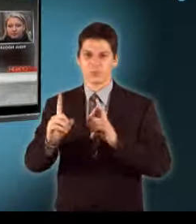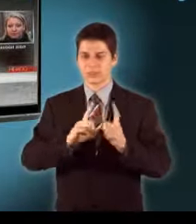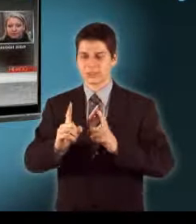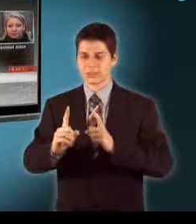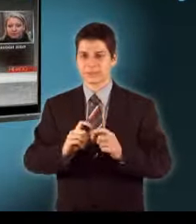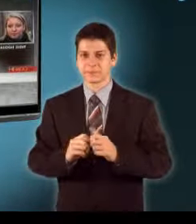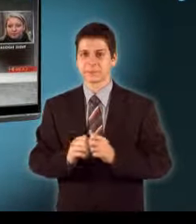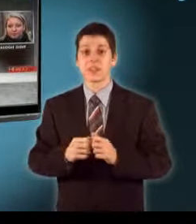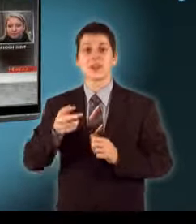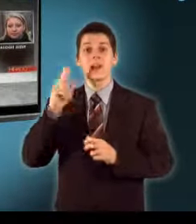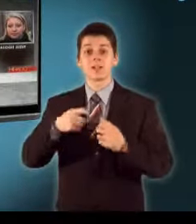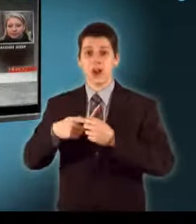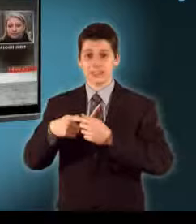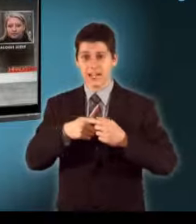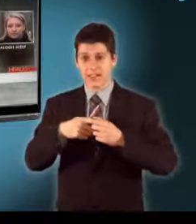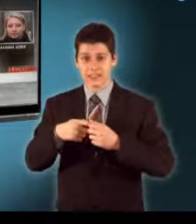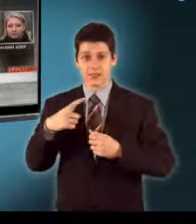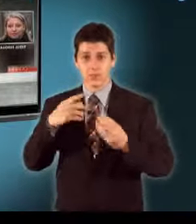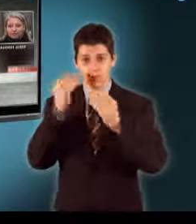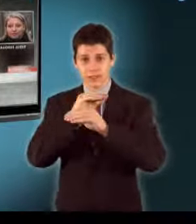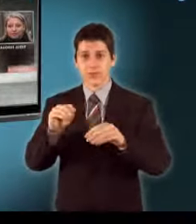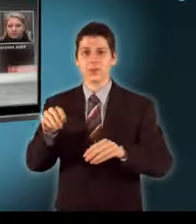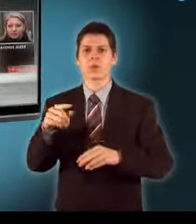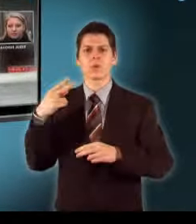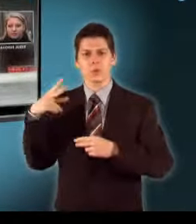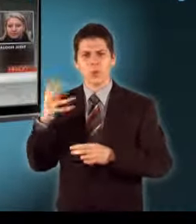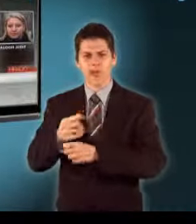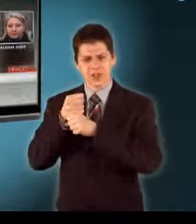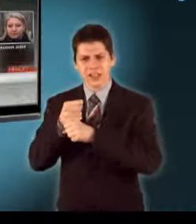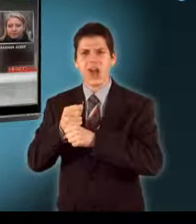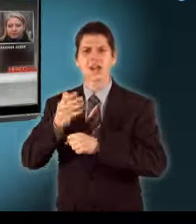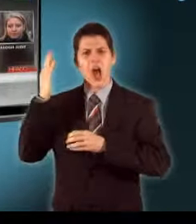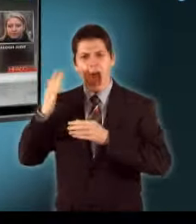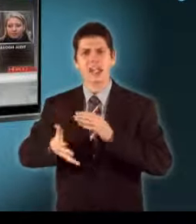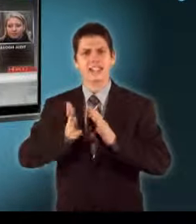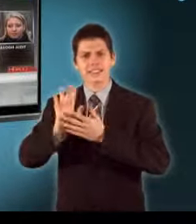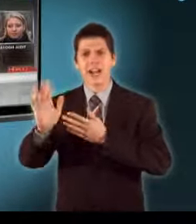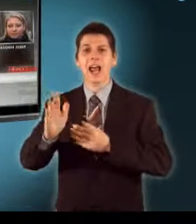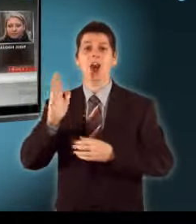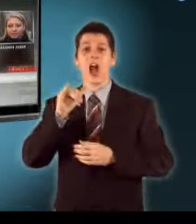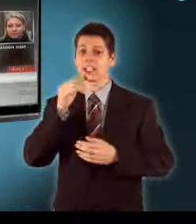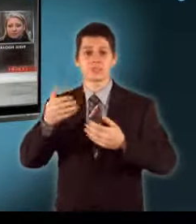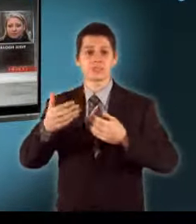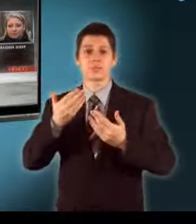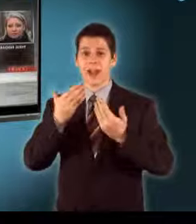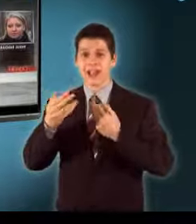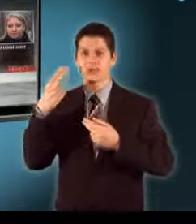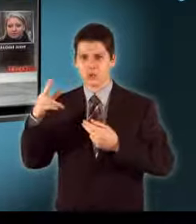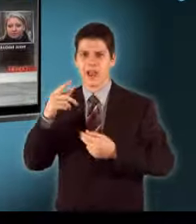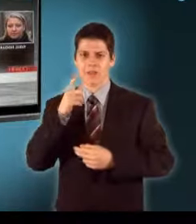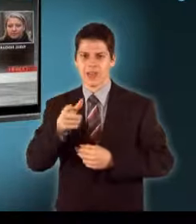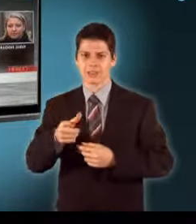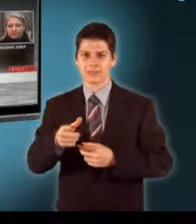a bucok A szakszervezetek egyébként azt mondják, hogy ők kitartanak És egészen addig fognak sztrájkolni, ameddig nem lesz megegyezés